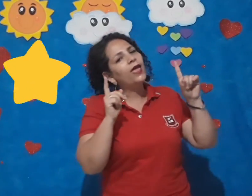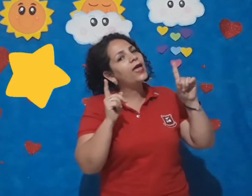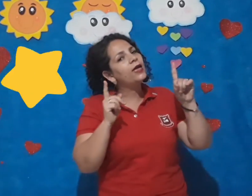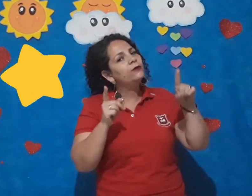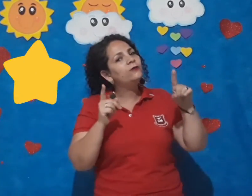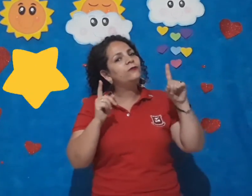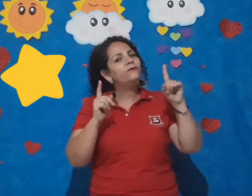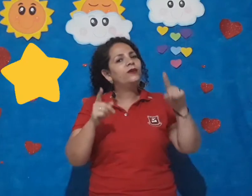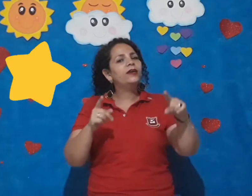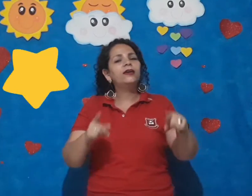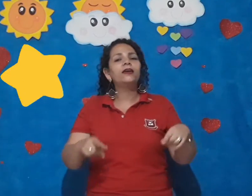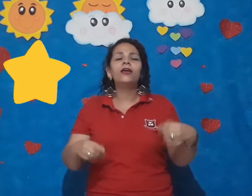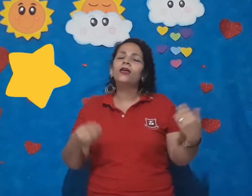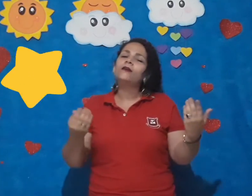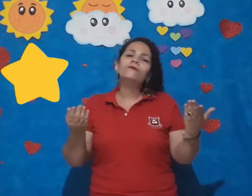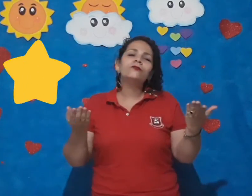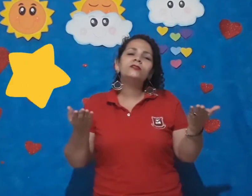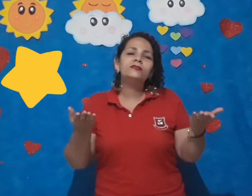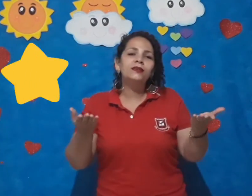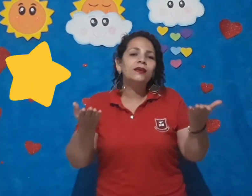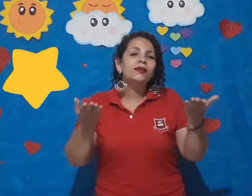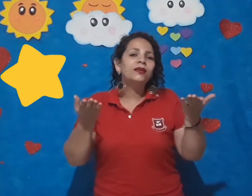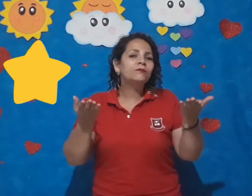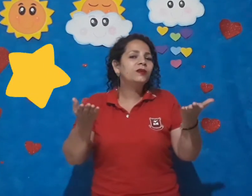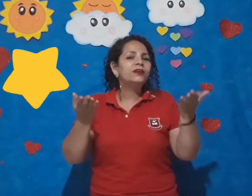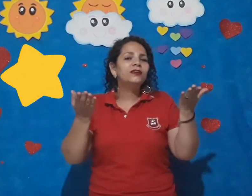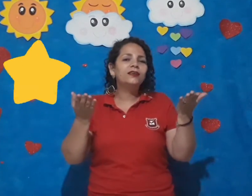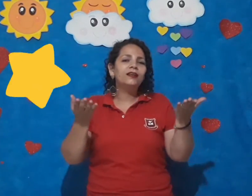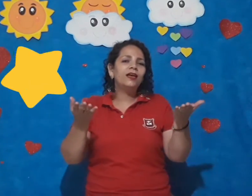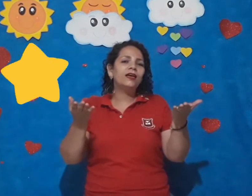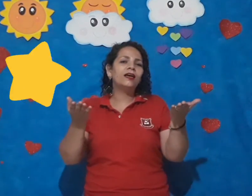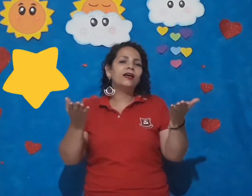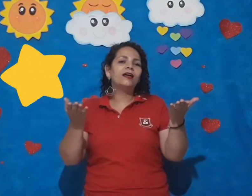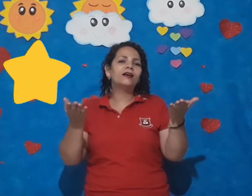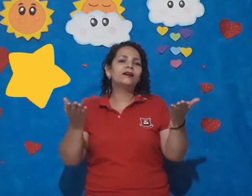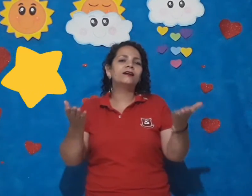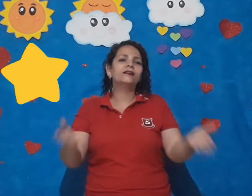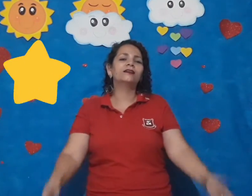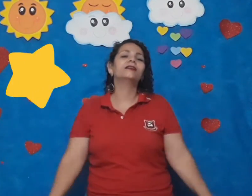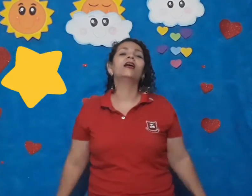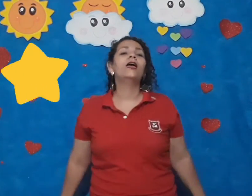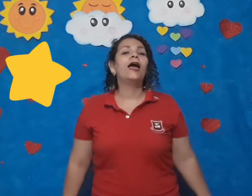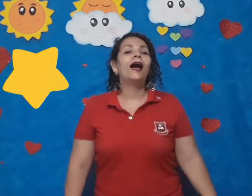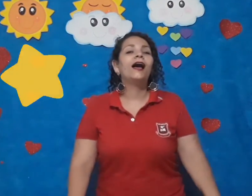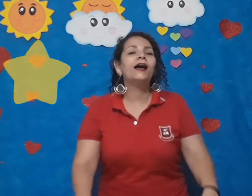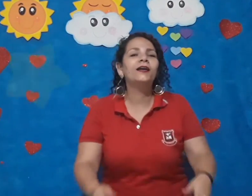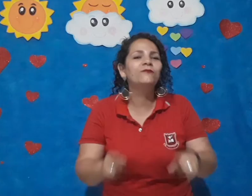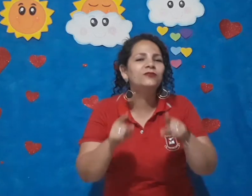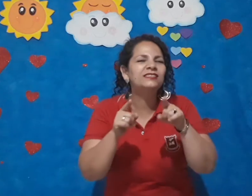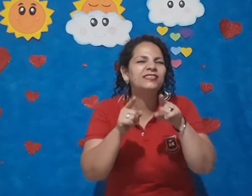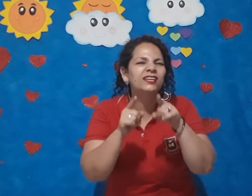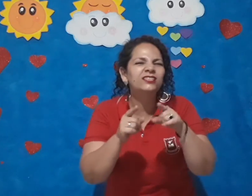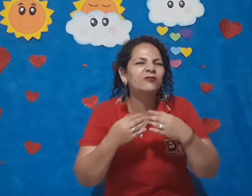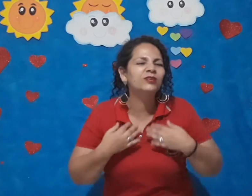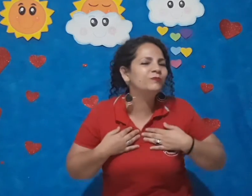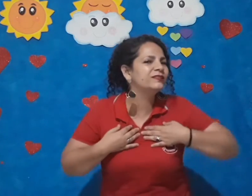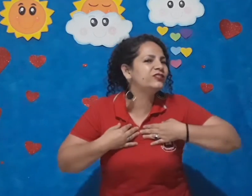quero ver você brilhar. Ah, e vocês são as minhas